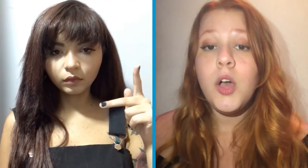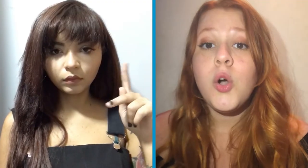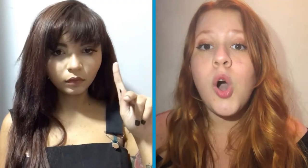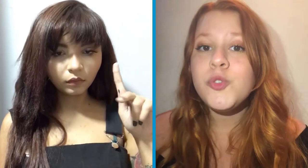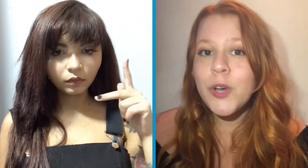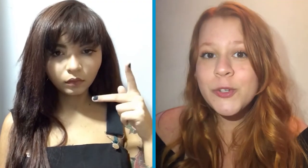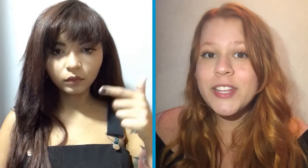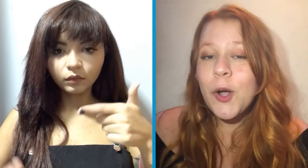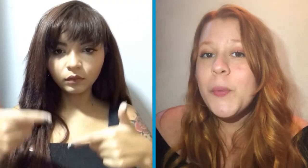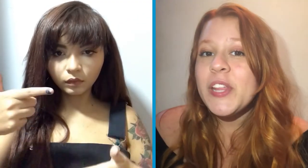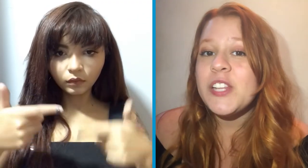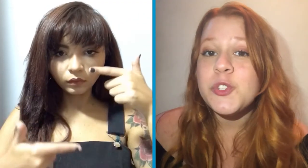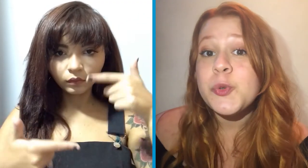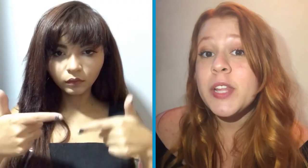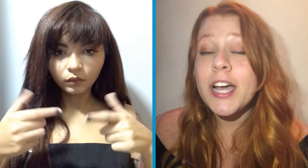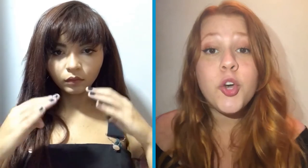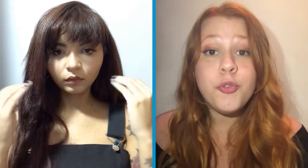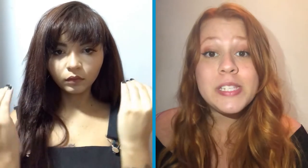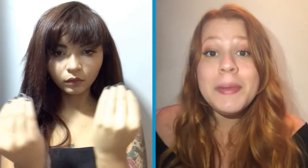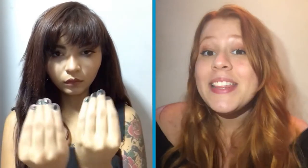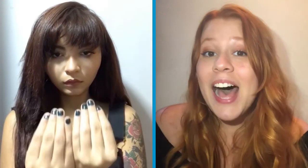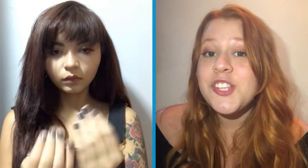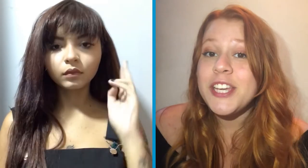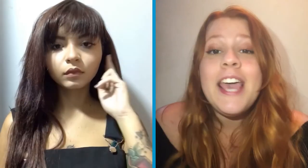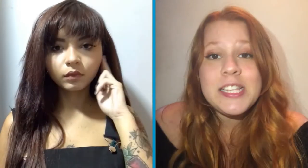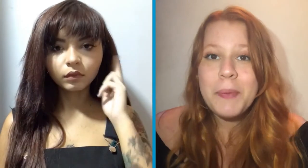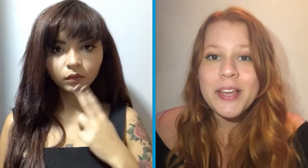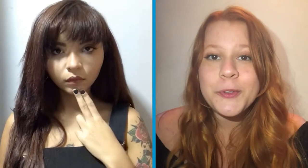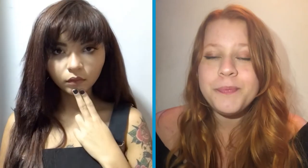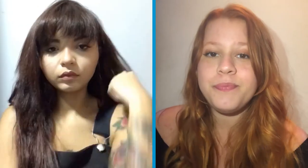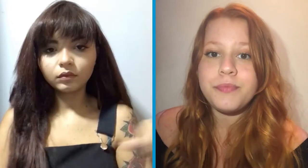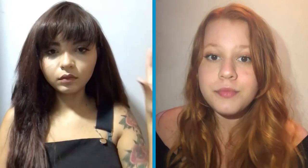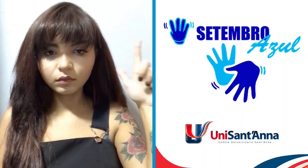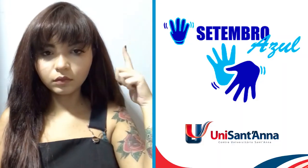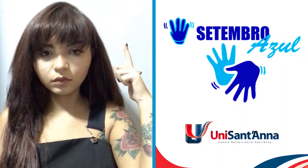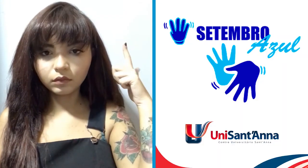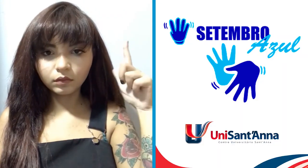Com sua luta, a comunidade surda ganhou visibilidade e respeito.